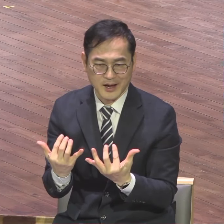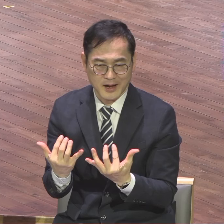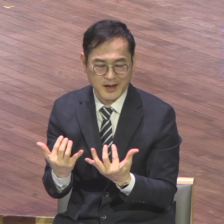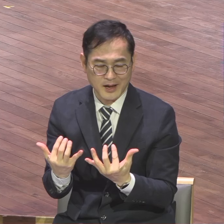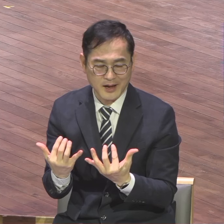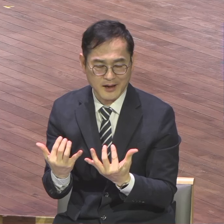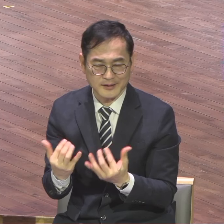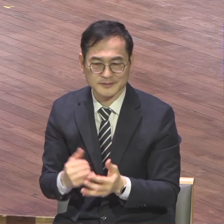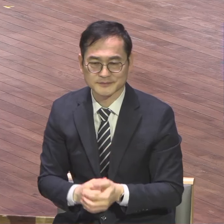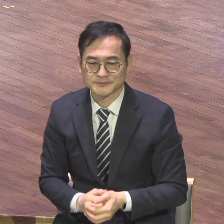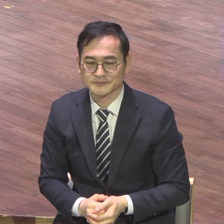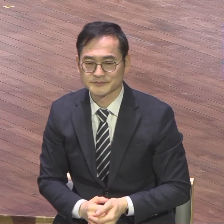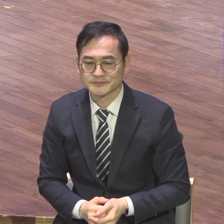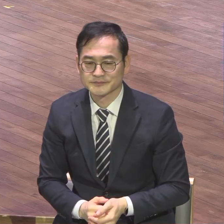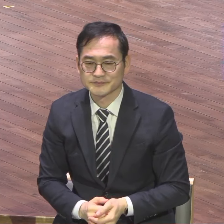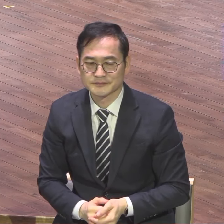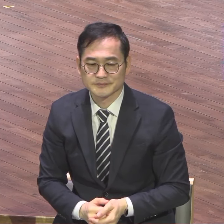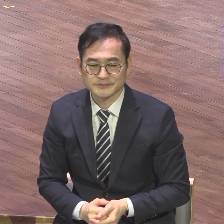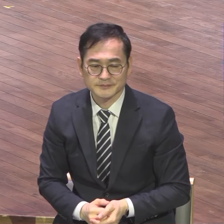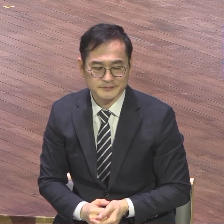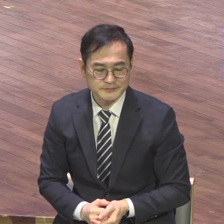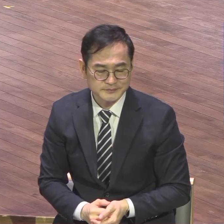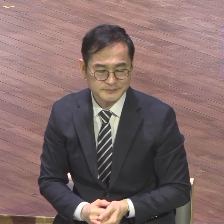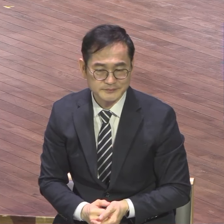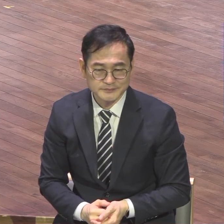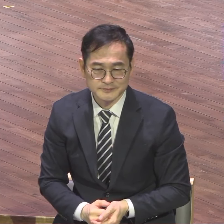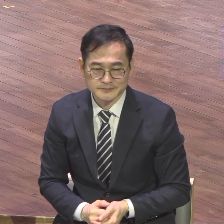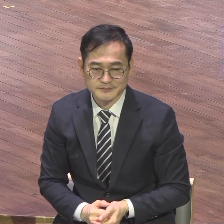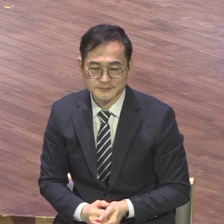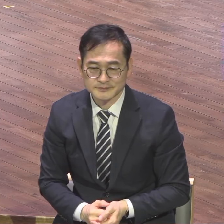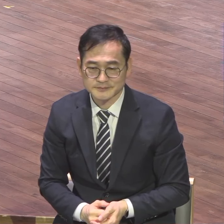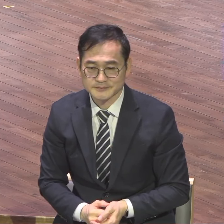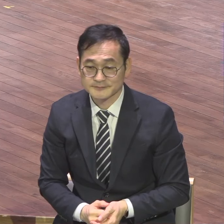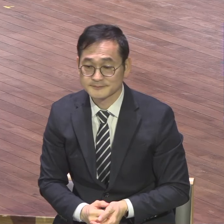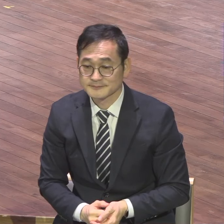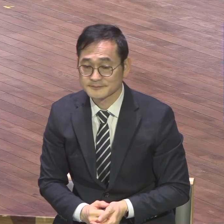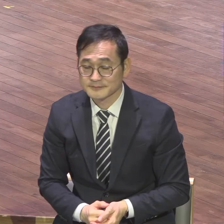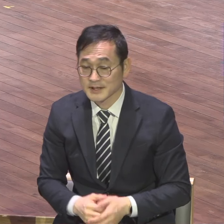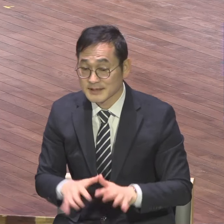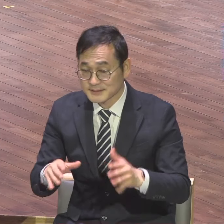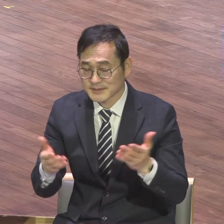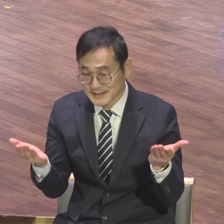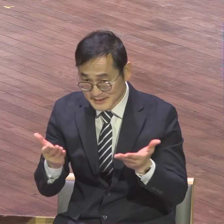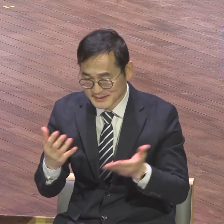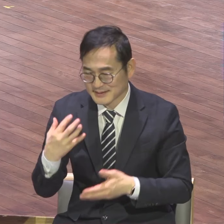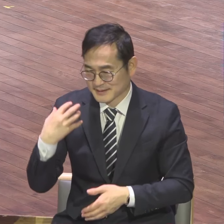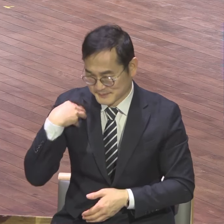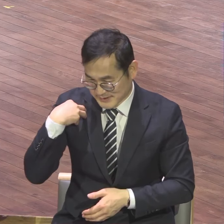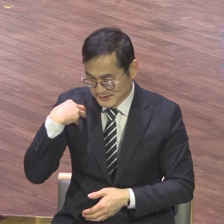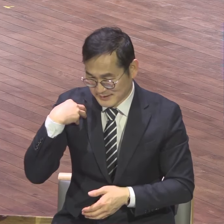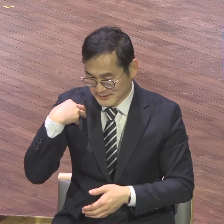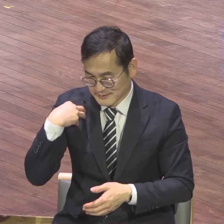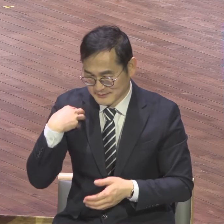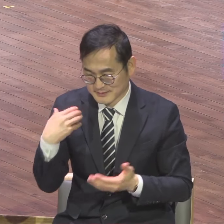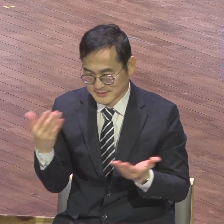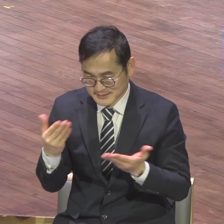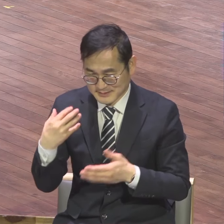우리가 신앙 시작을 하면서 특별히 직분을 감당하면서 분명히 부족할 것이 뭐냐